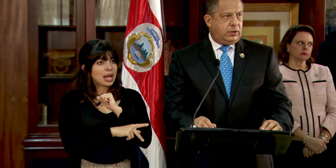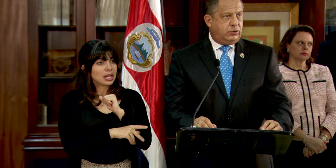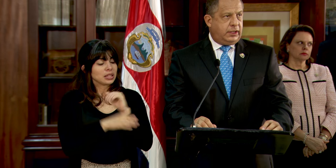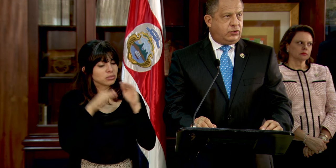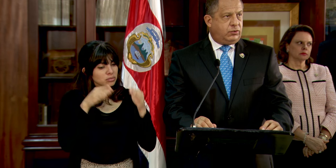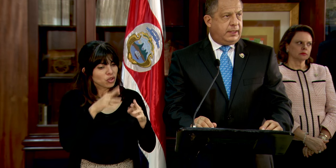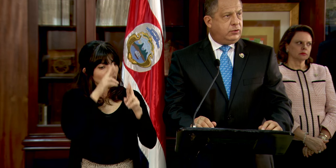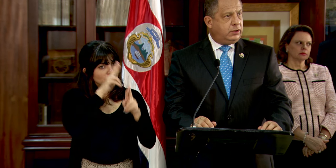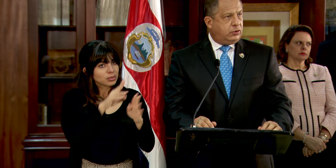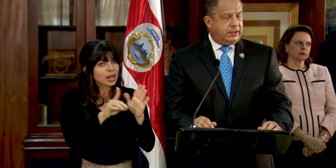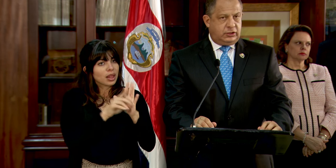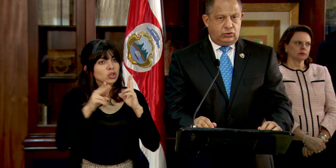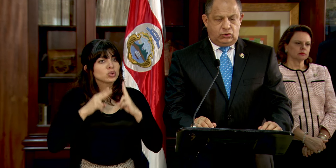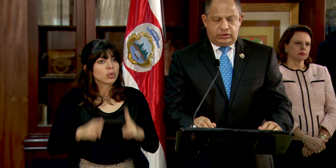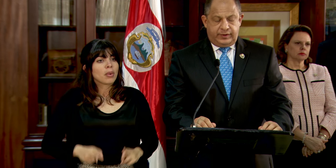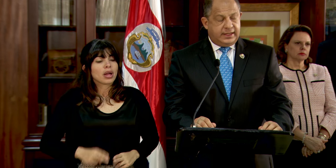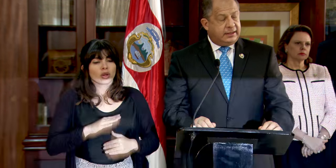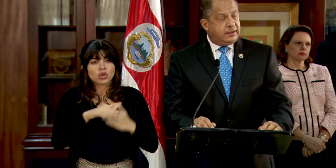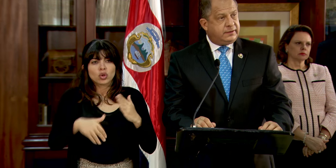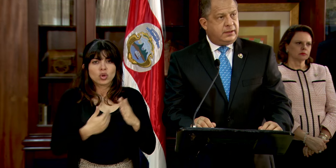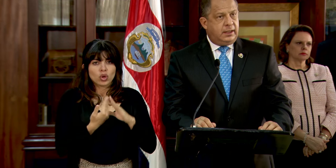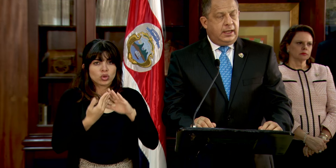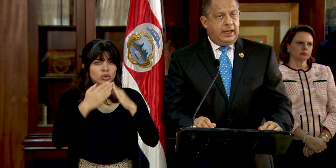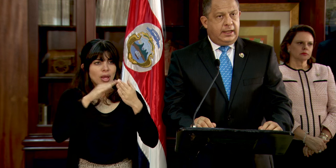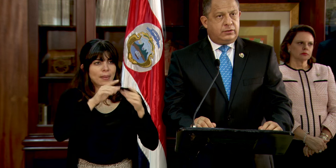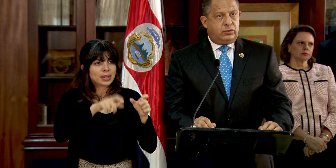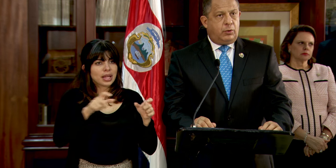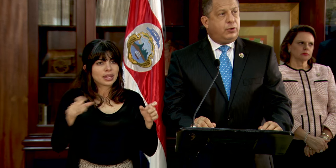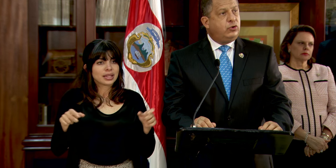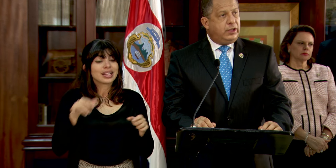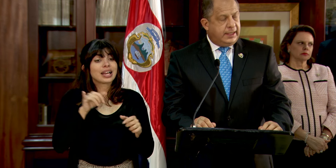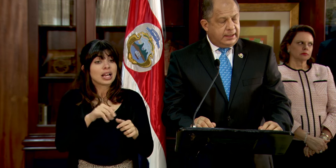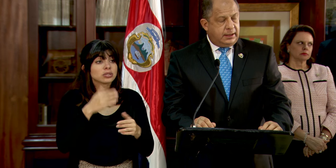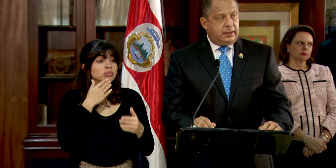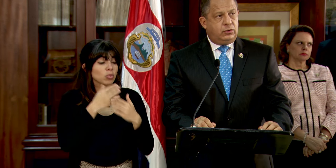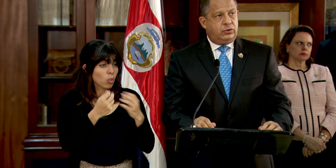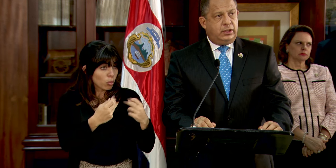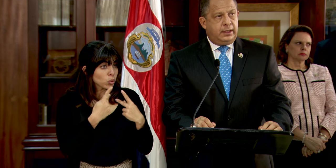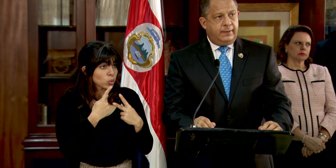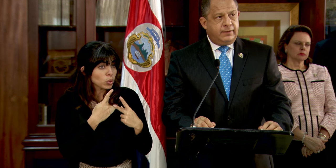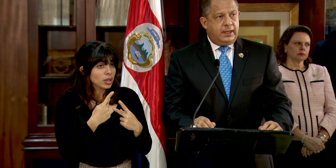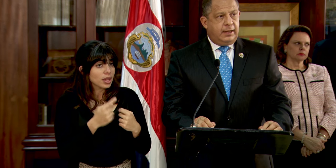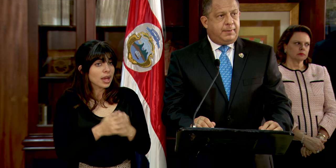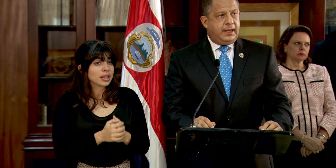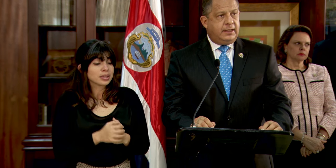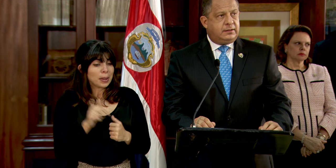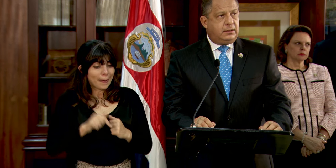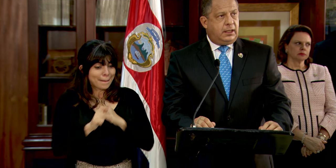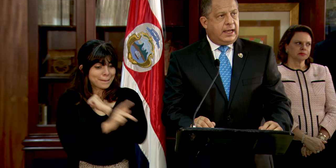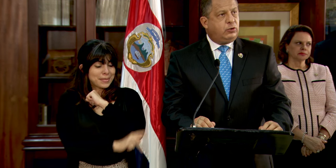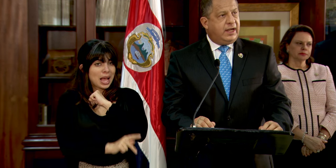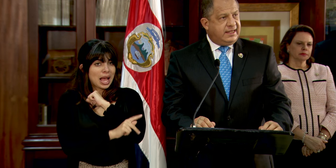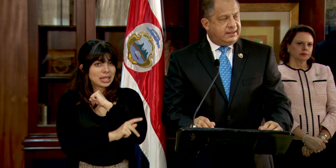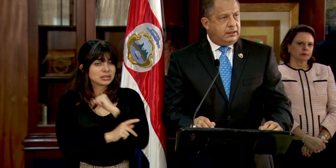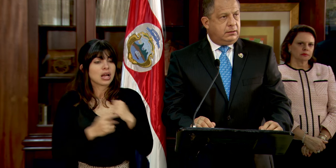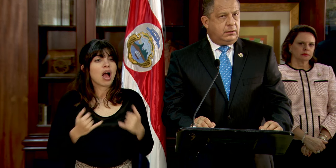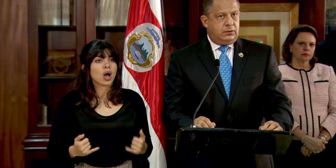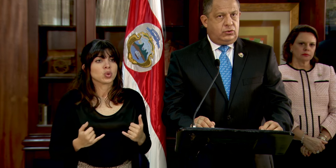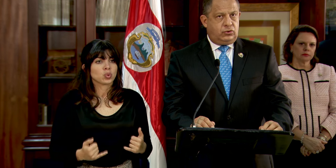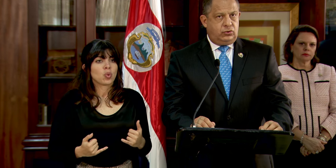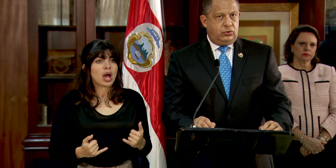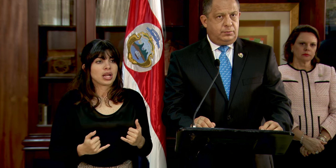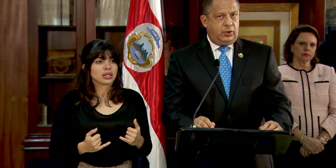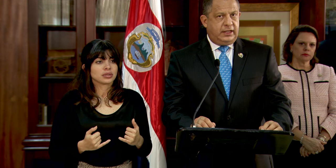del respeto a los derechos humanos de todas y todos los habitantes. Es una oportunidad en donde el país actualiza